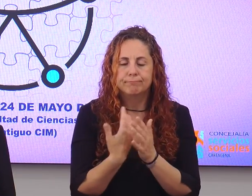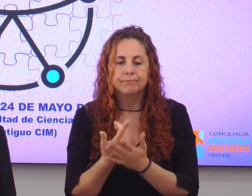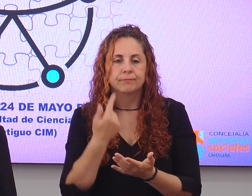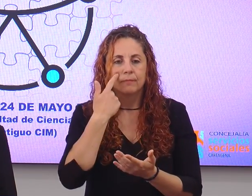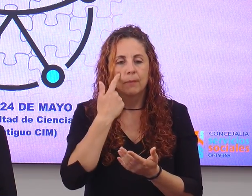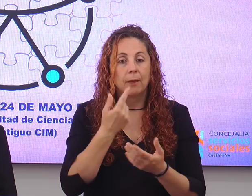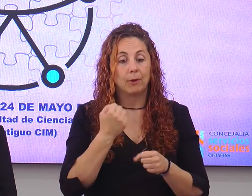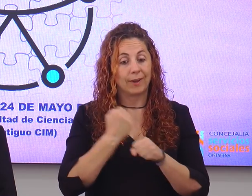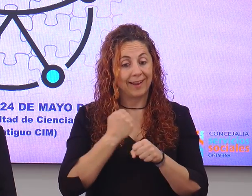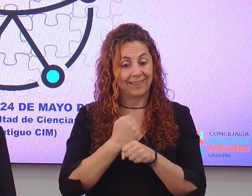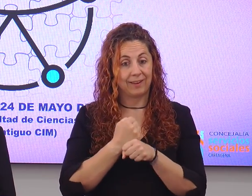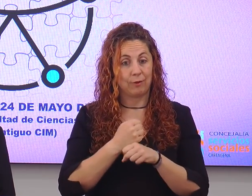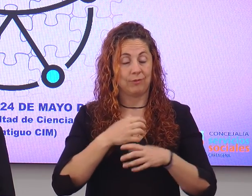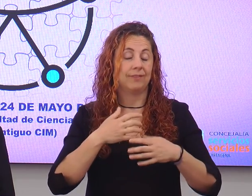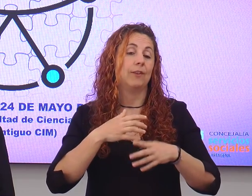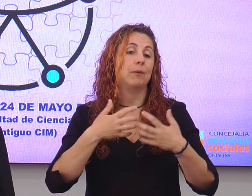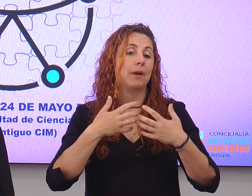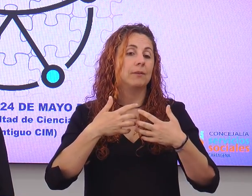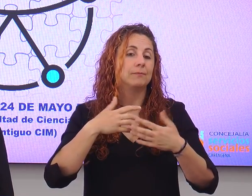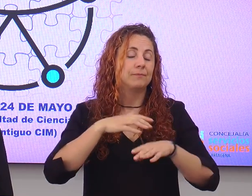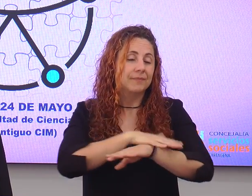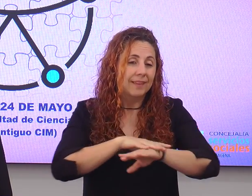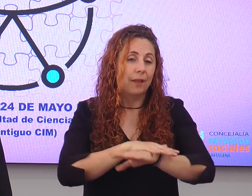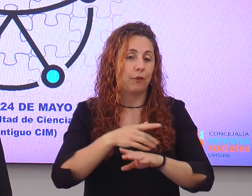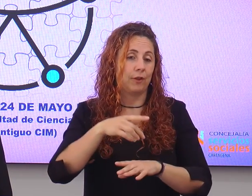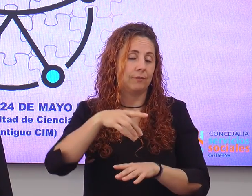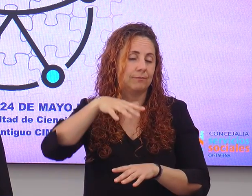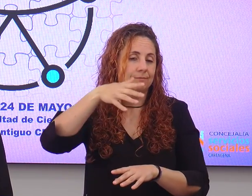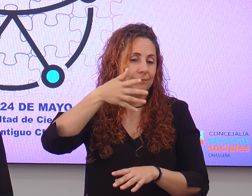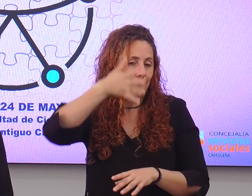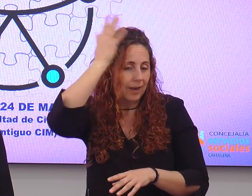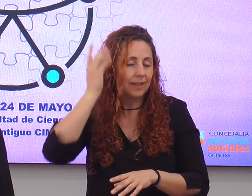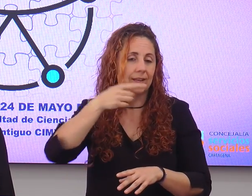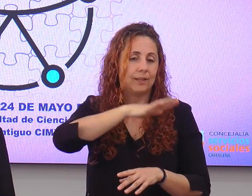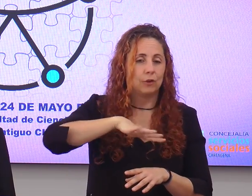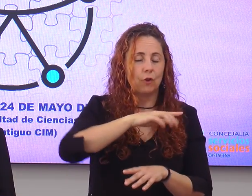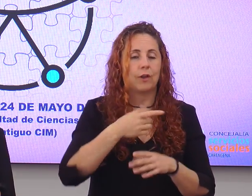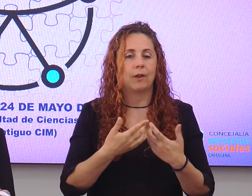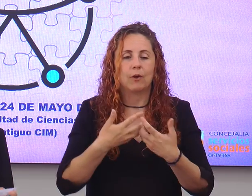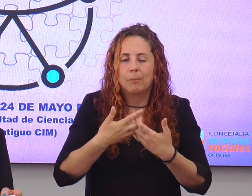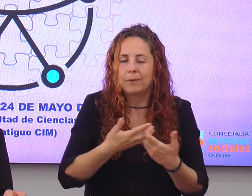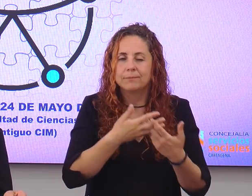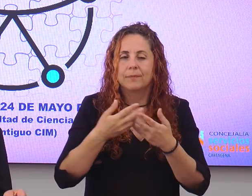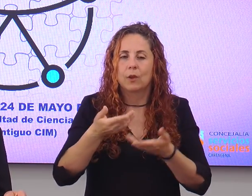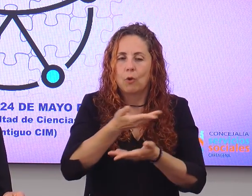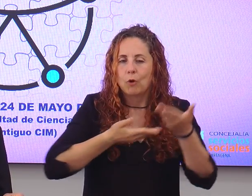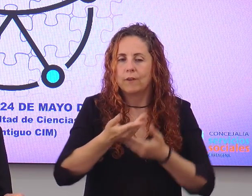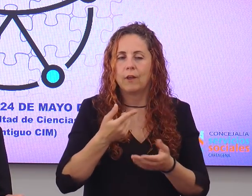enfocar el trabajo de las administraciones coordinado y con sentido común, y de una forma mucho más eficiente.